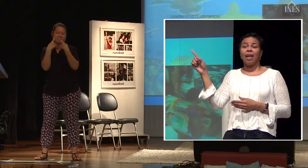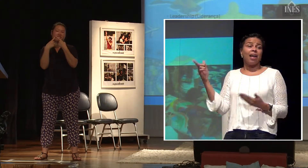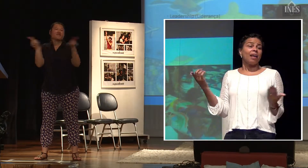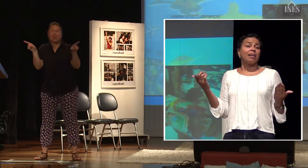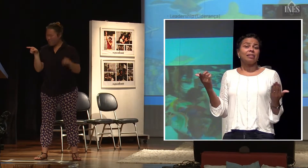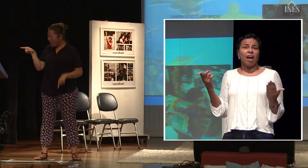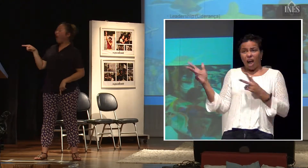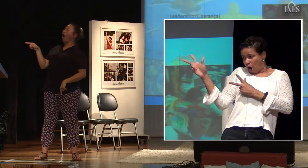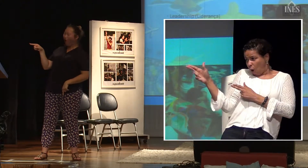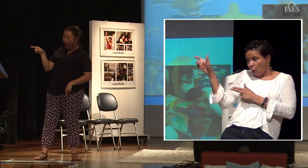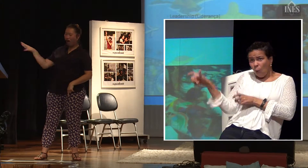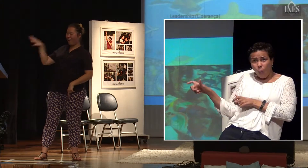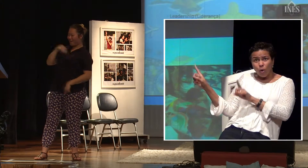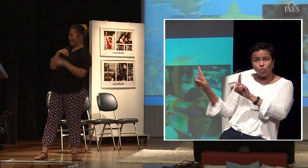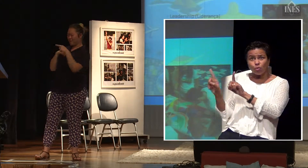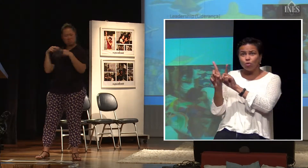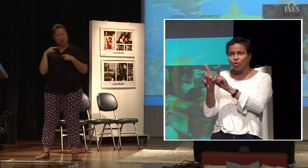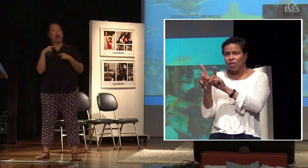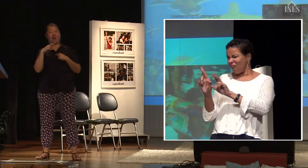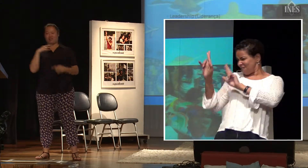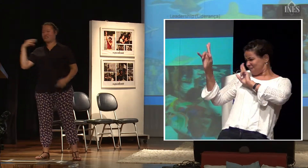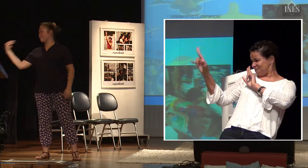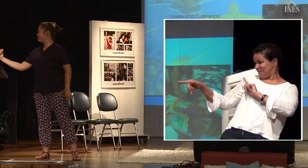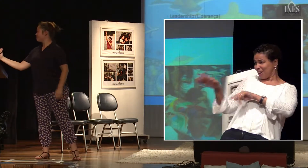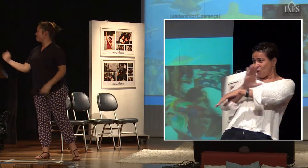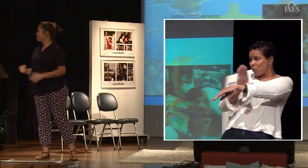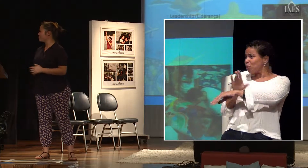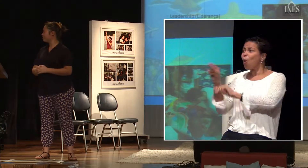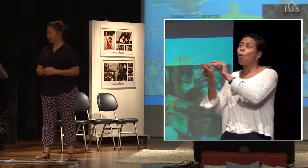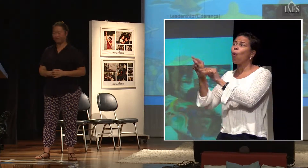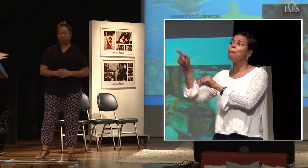é igual só porque a gente está pertinho? Não. É muito diferente. A gente fica descobrindo muito um do outro nessa relação.